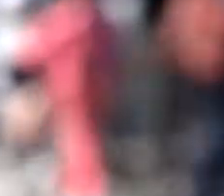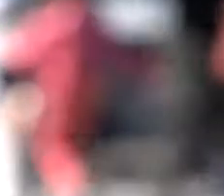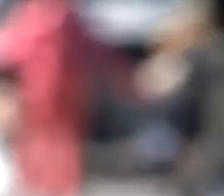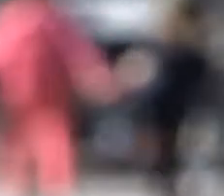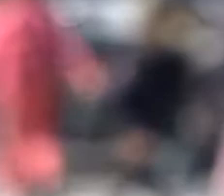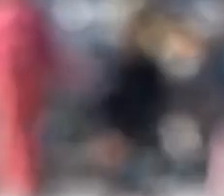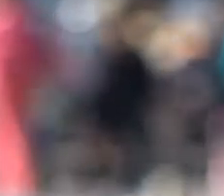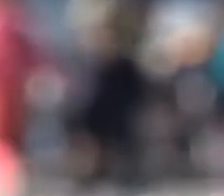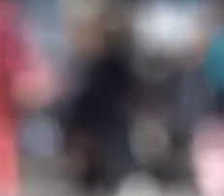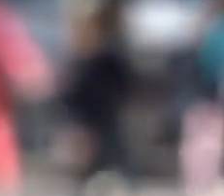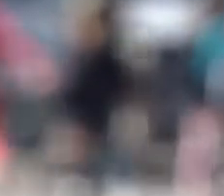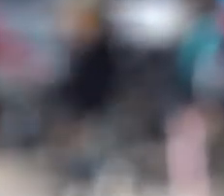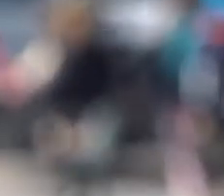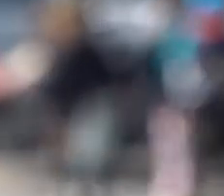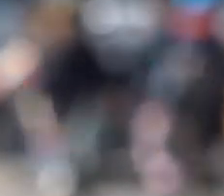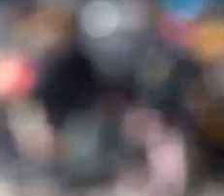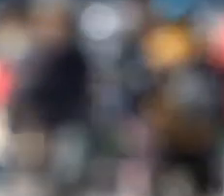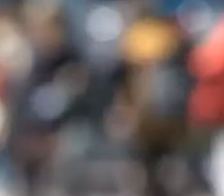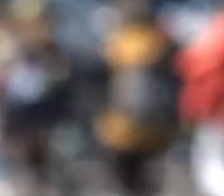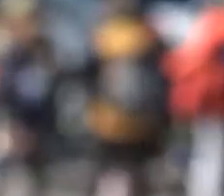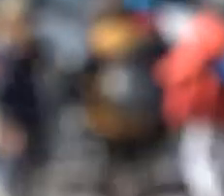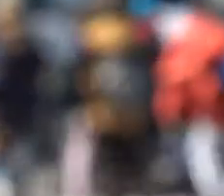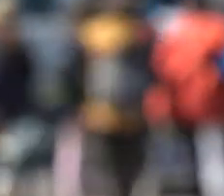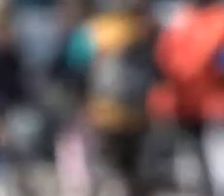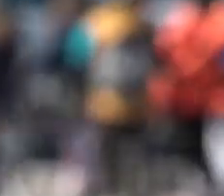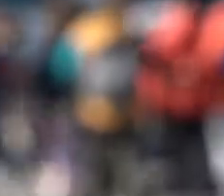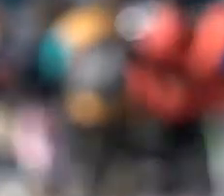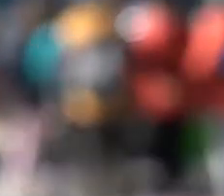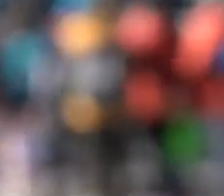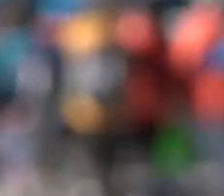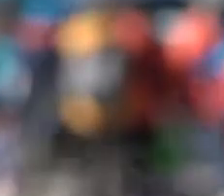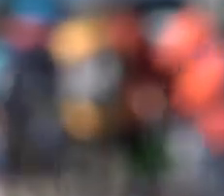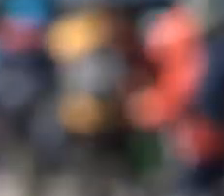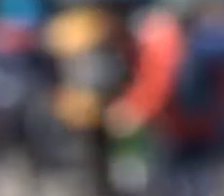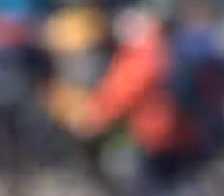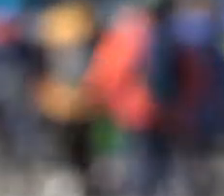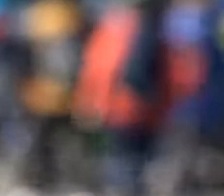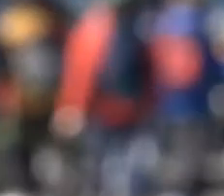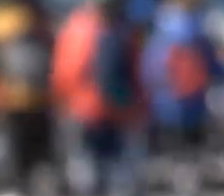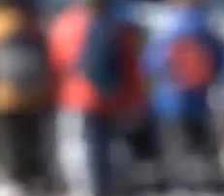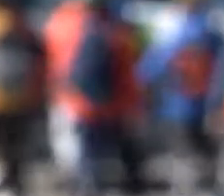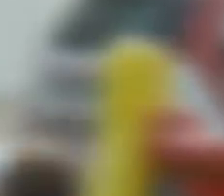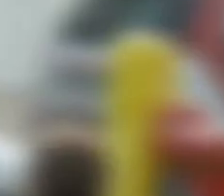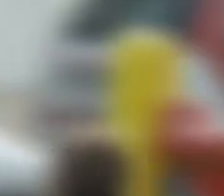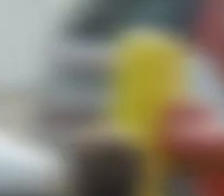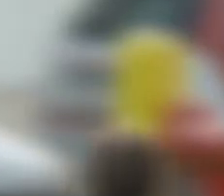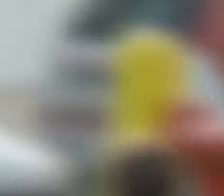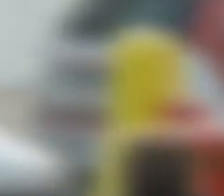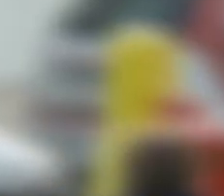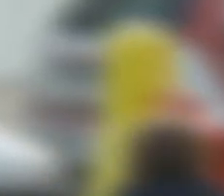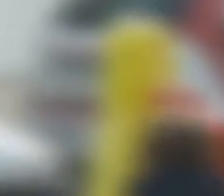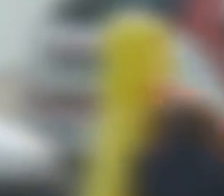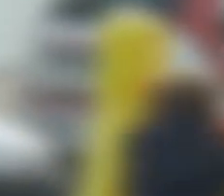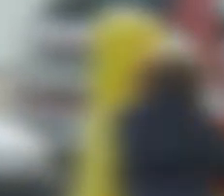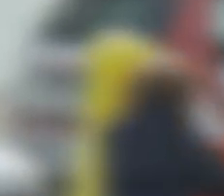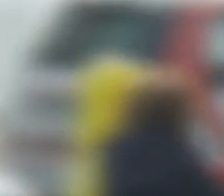le scuole materne del Veneto, in larga parte pronte a riaprire le loro porte con la ripartenza delle attività produttive e commerciali, una fase